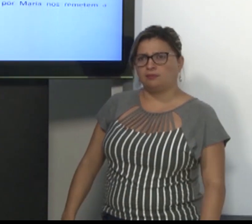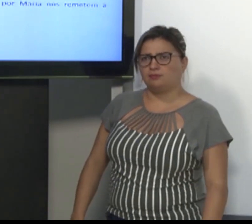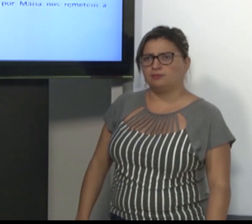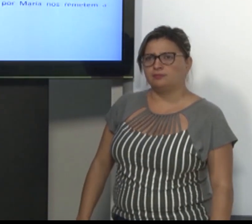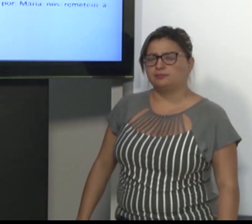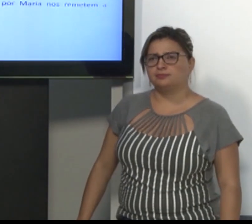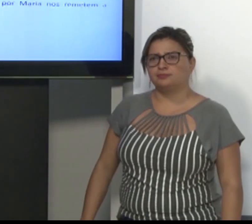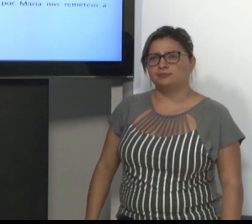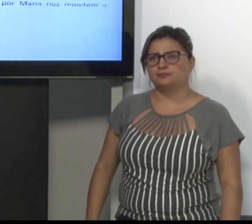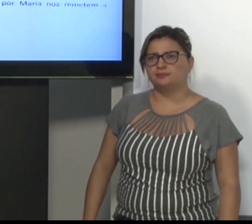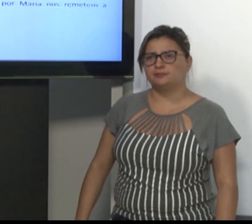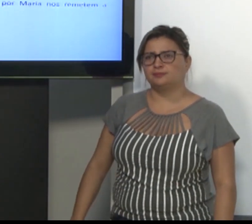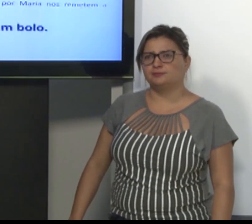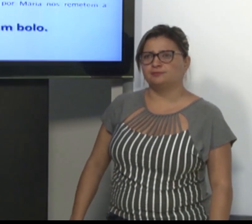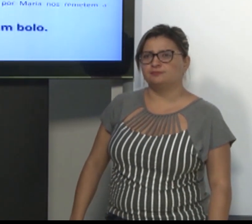Maria fez um bolo.